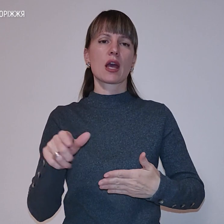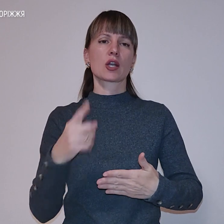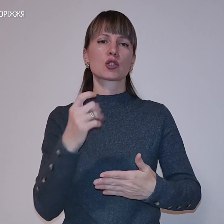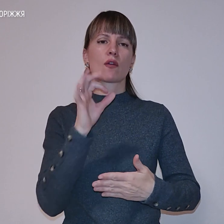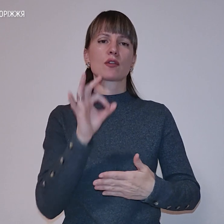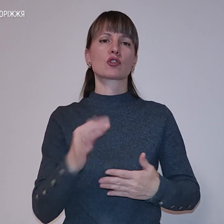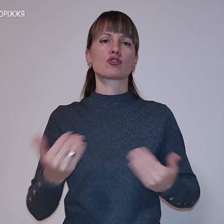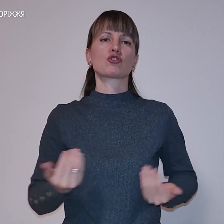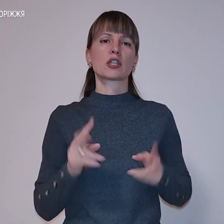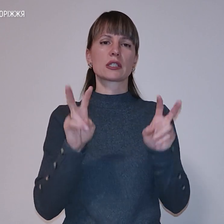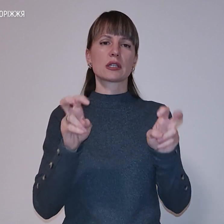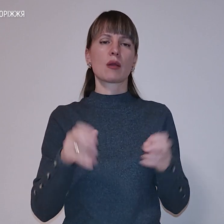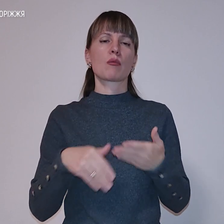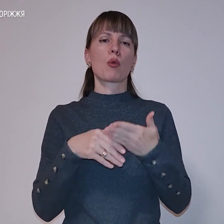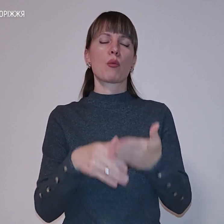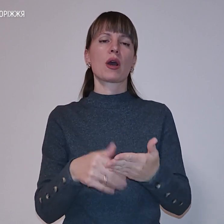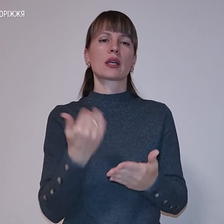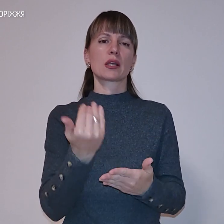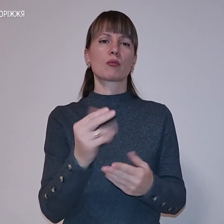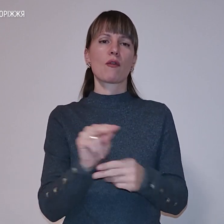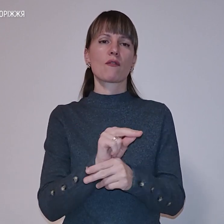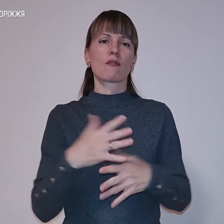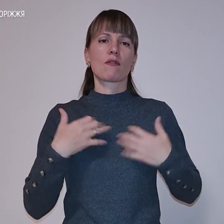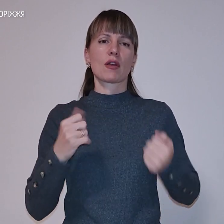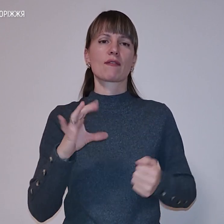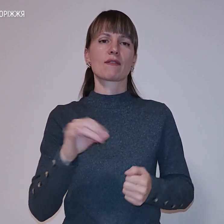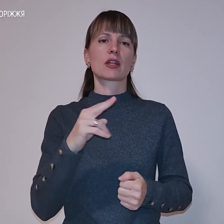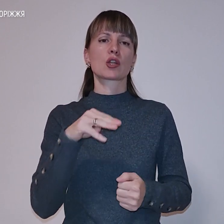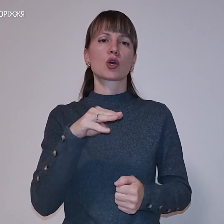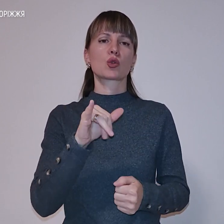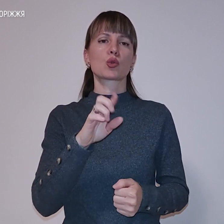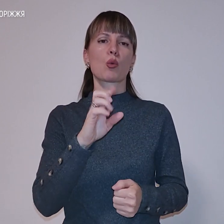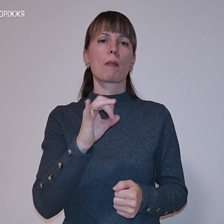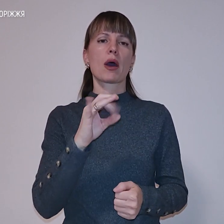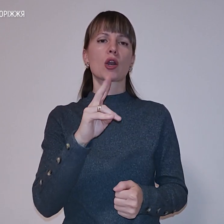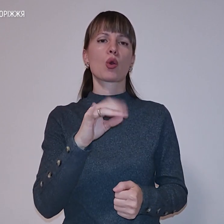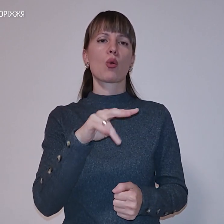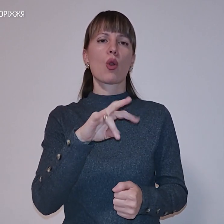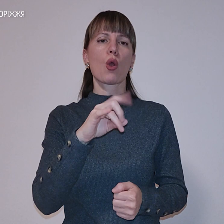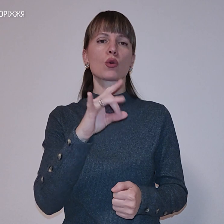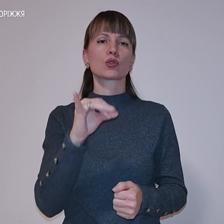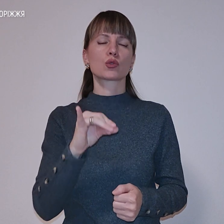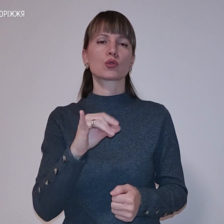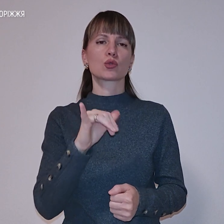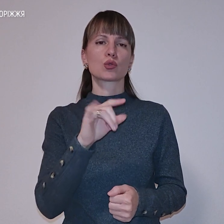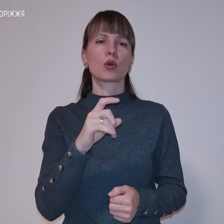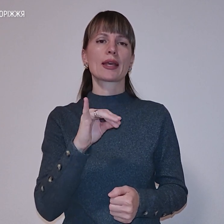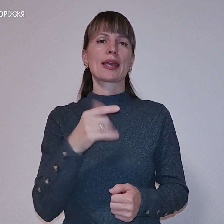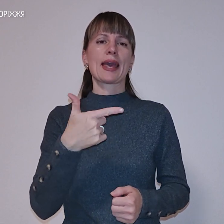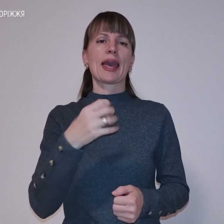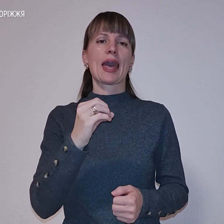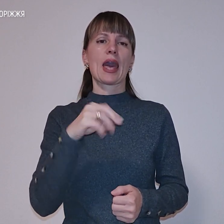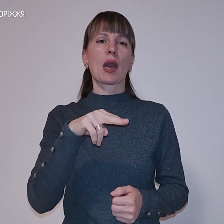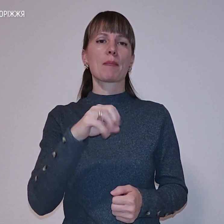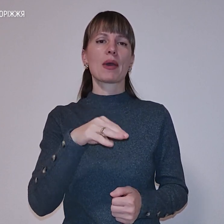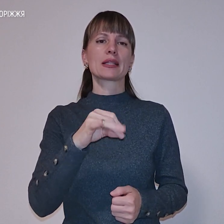життя» допомагали йому вилікуватись від туберкульозу та гепатиту С. Надавали також юридичну, психологічну та гуманітарну